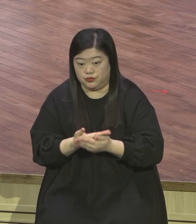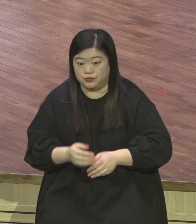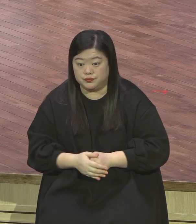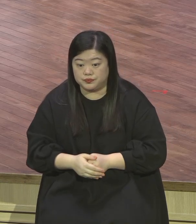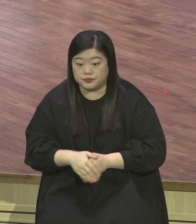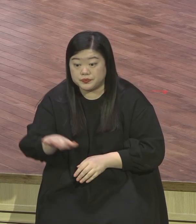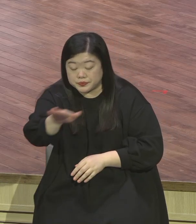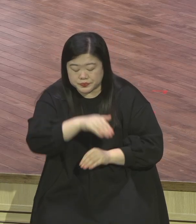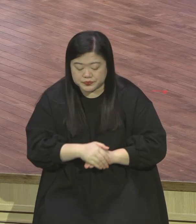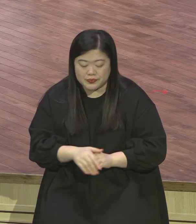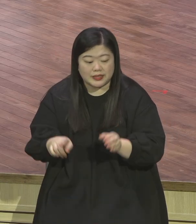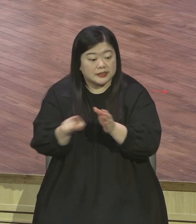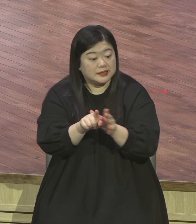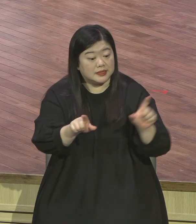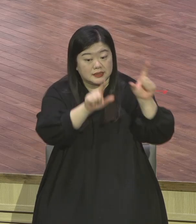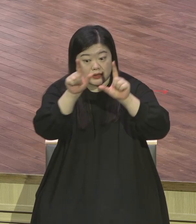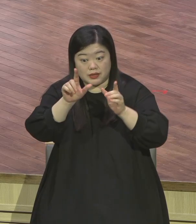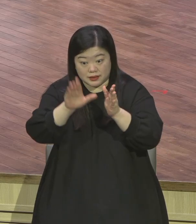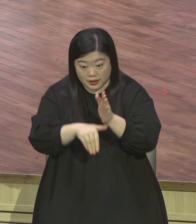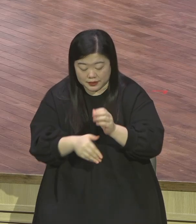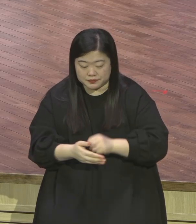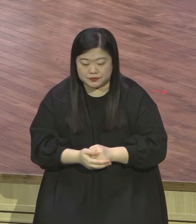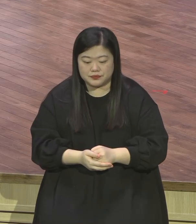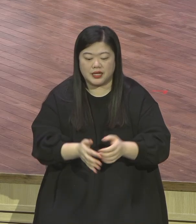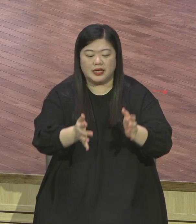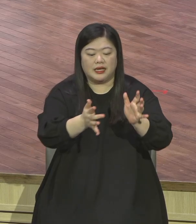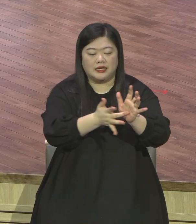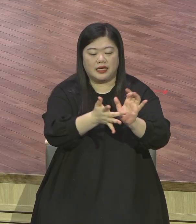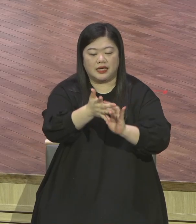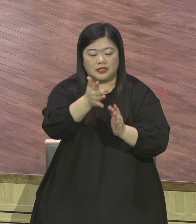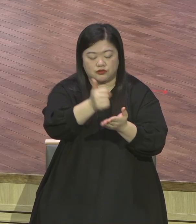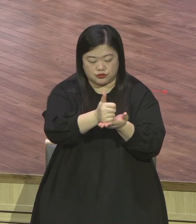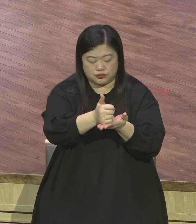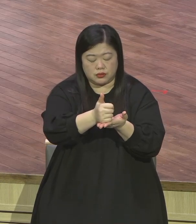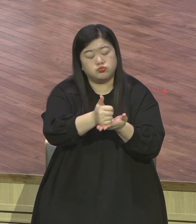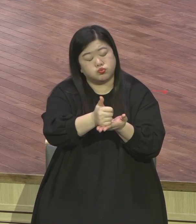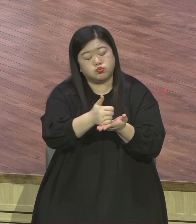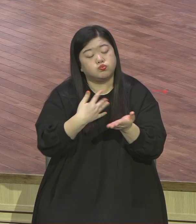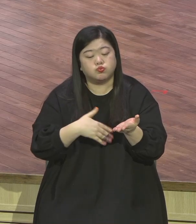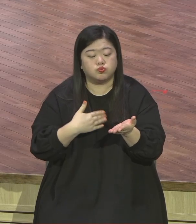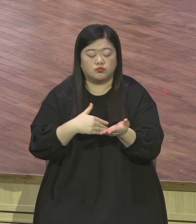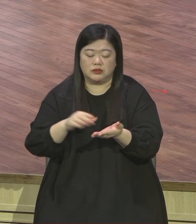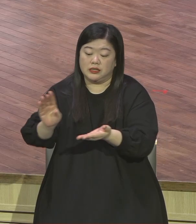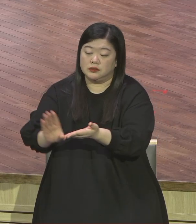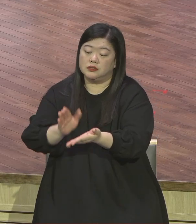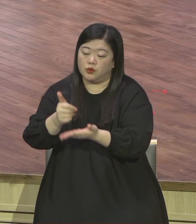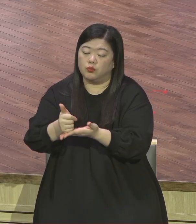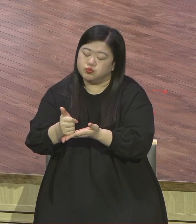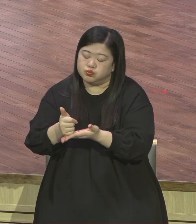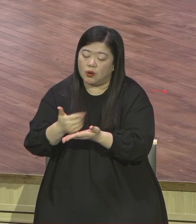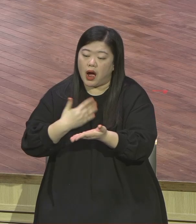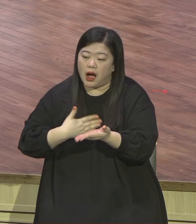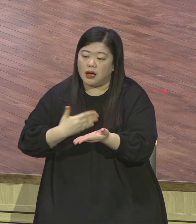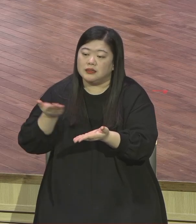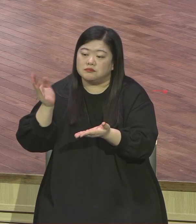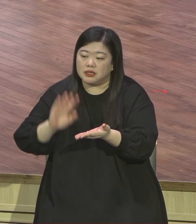우리가 예수 권리스도의 가치를 얼마나 실제적으로 인식하고 사느냐가 중요합니다